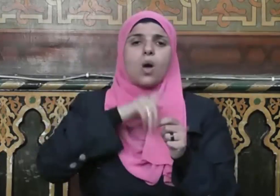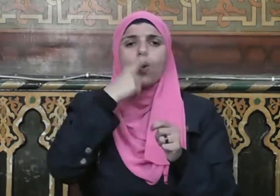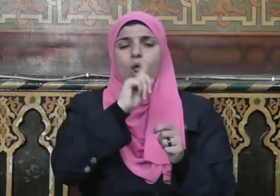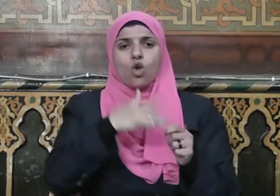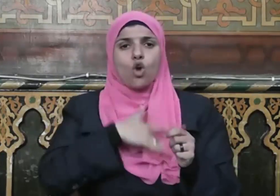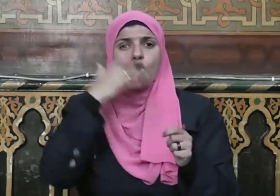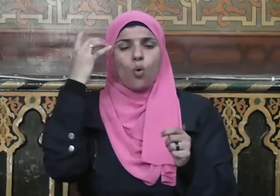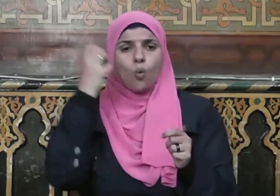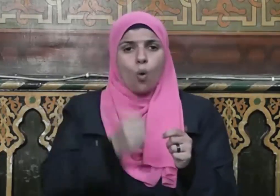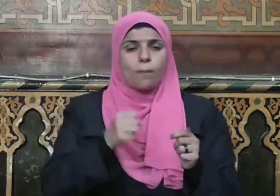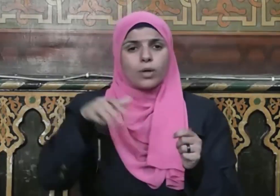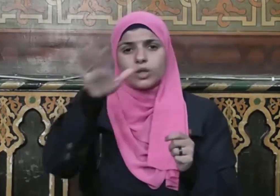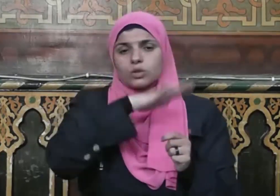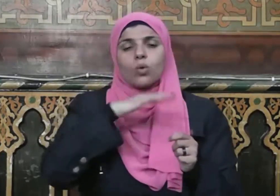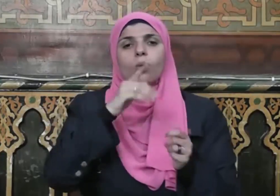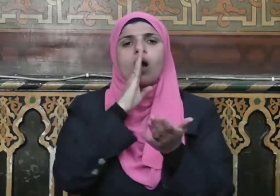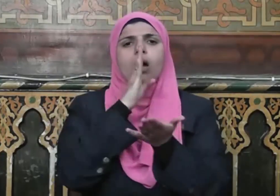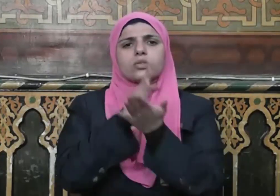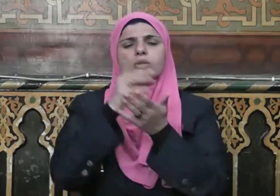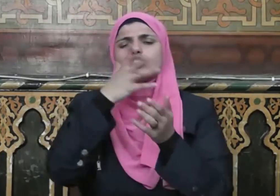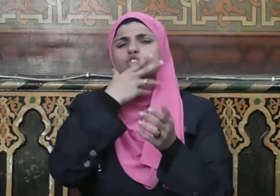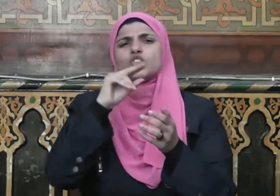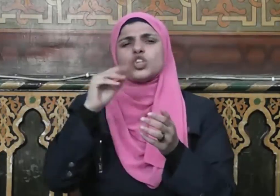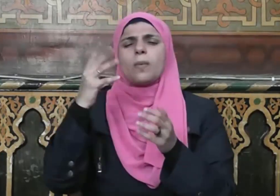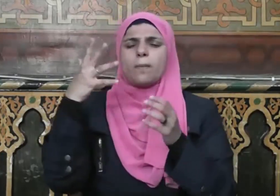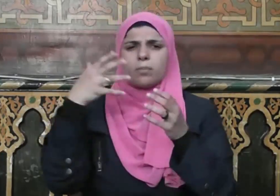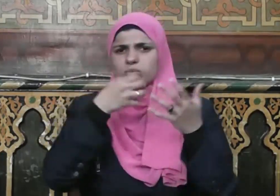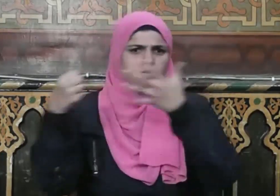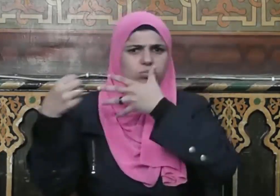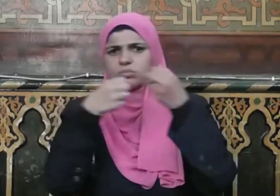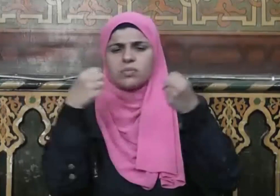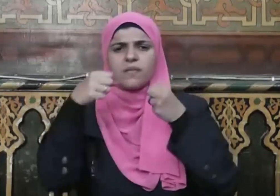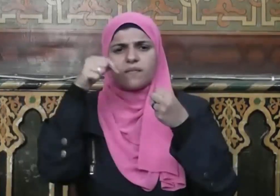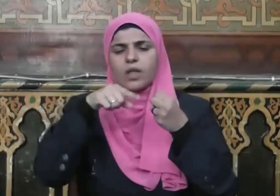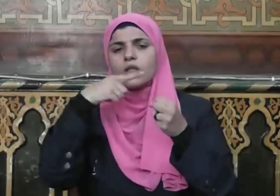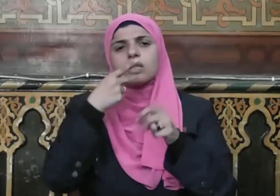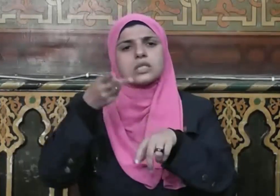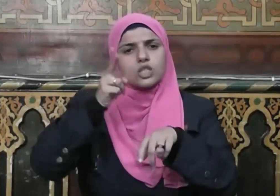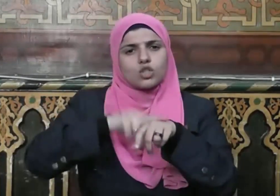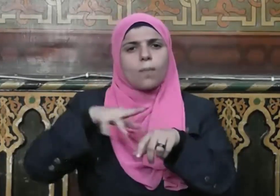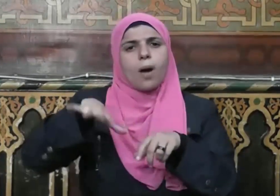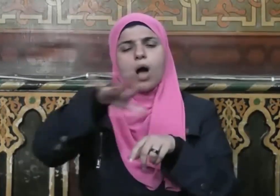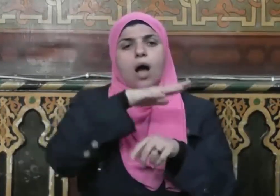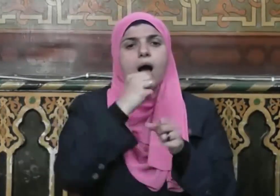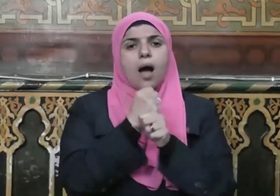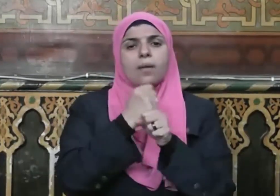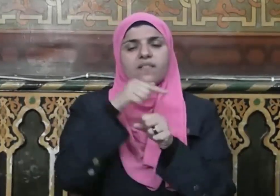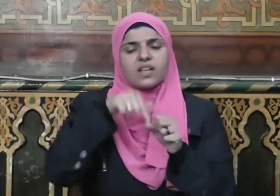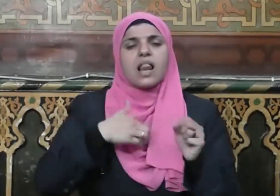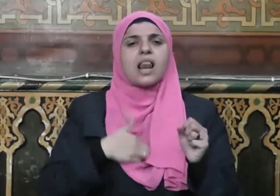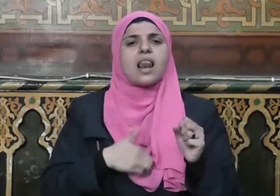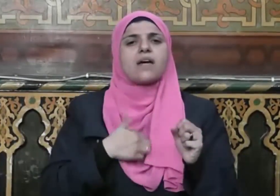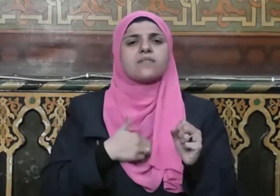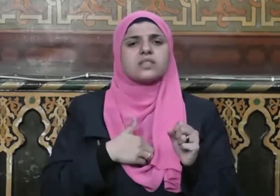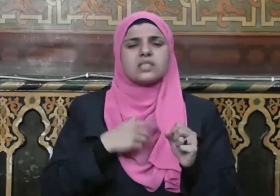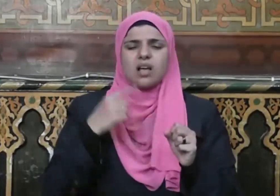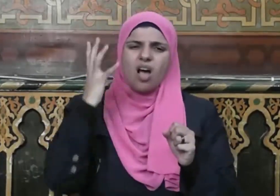لا يؤمنون حتى يحكموك فيما شجر بينهم ثم لا يجدوا في أنفسهم